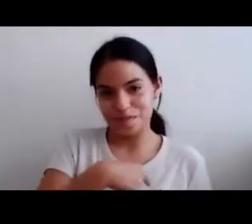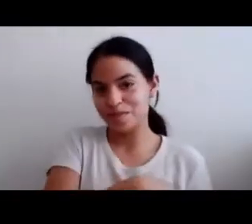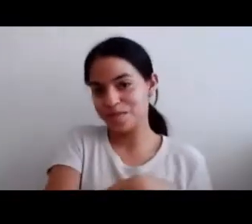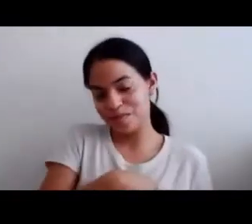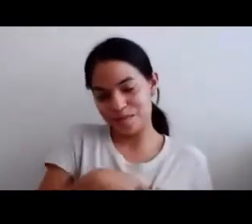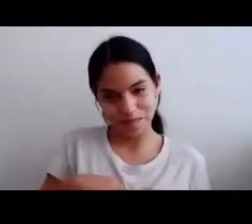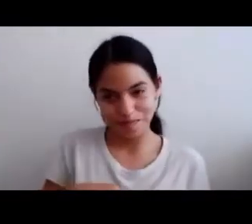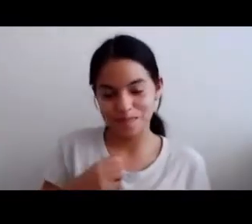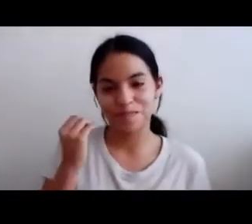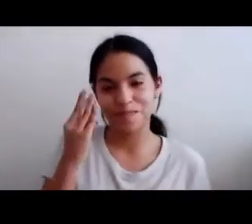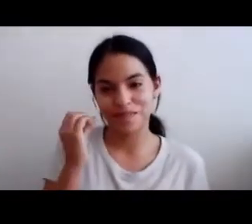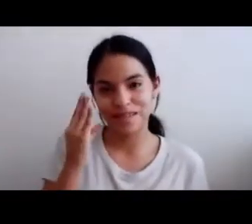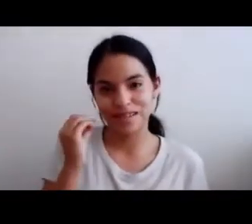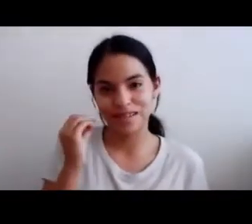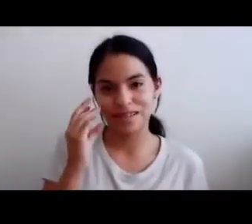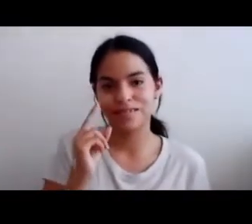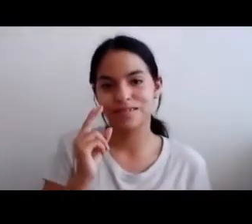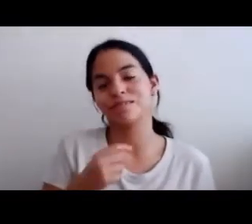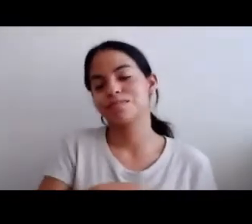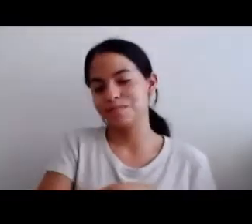Mi nombre es Valeria